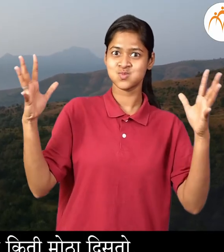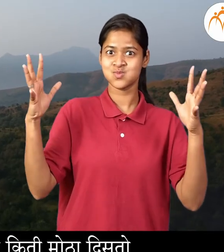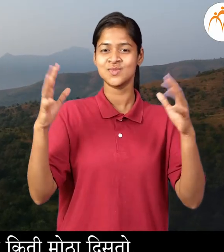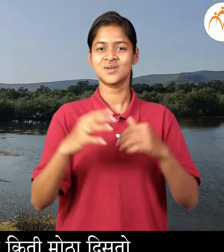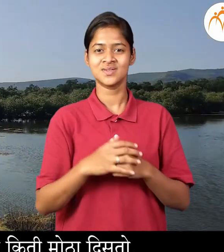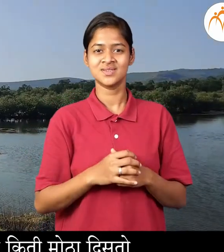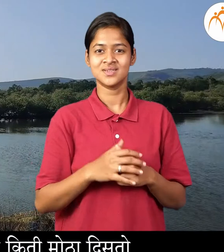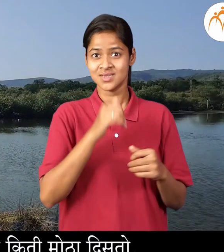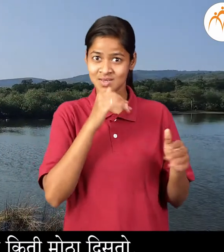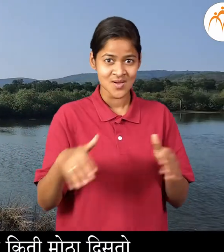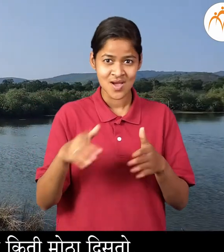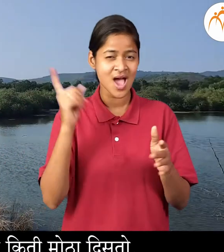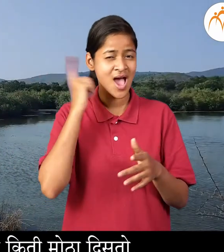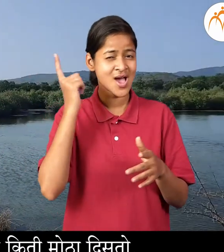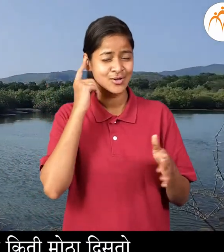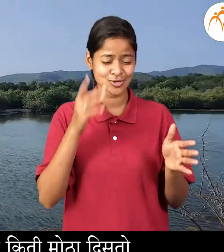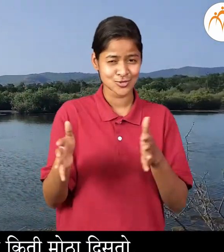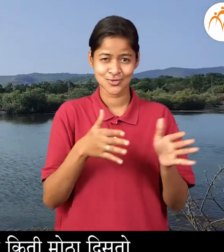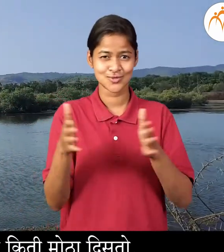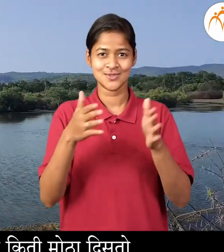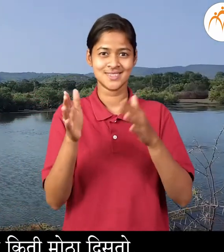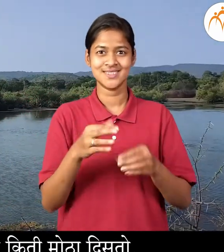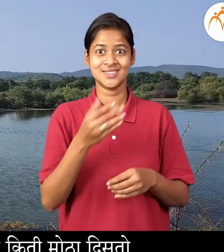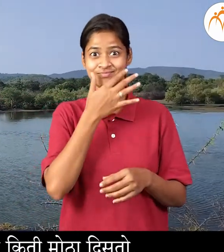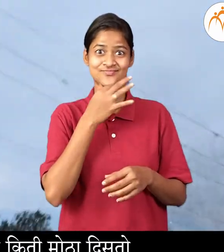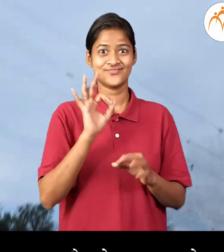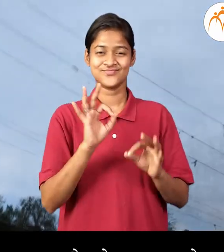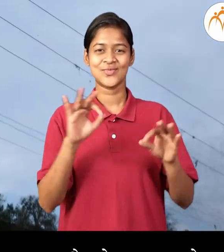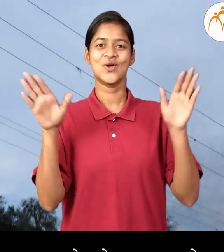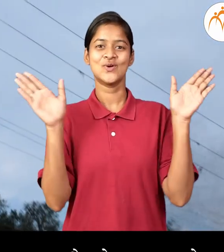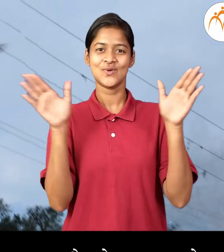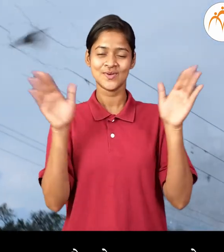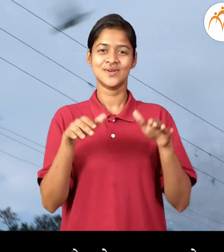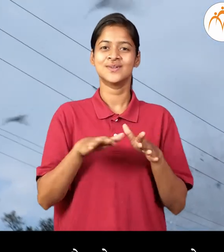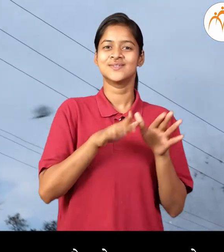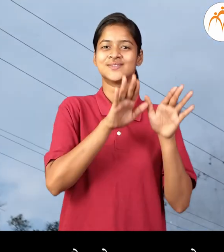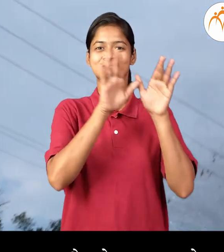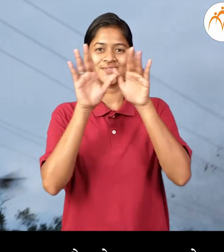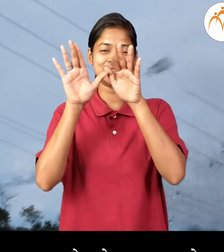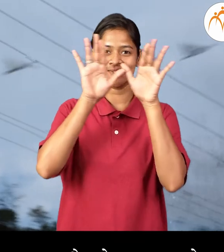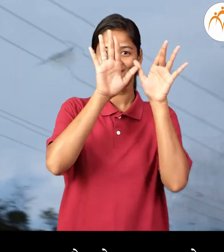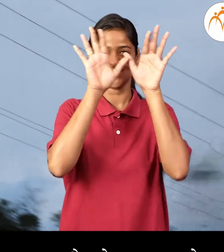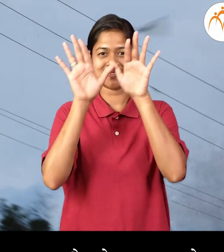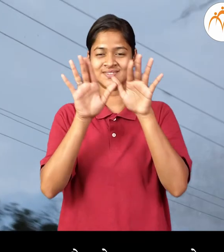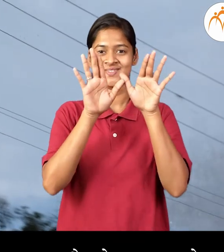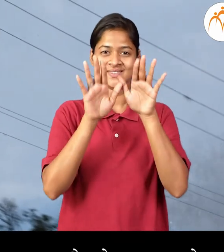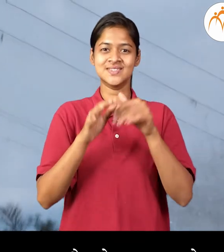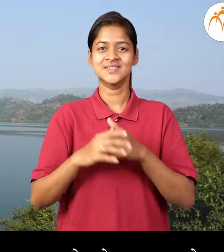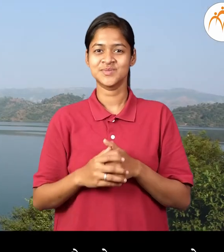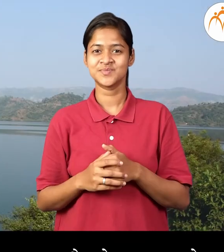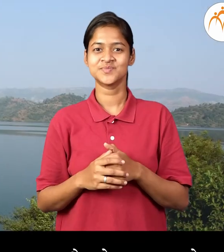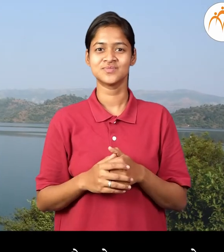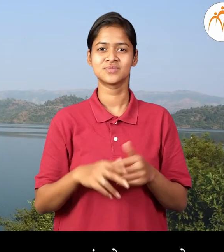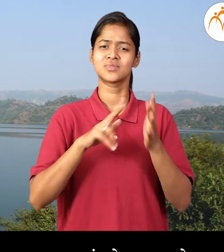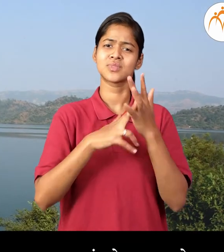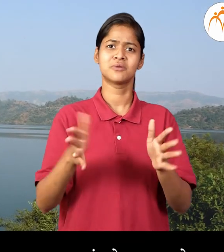लुपे ख़ा लगा वाणारी नदी किती चान दिश्ते आकाश ब्गा तुन उन्नारा पक्षांचा थवा कसा डव्लाने उड़त अस्तो